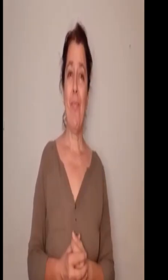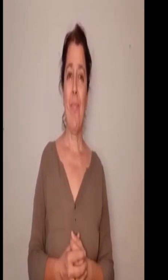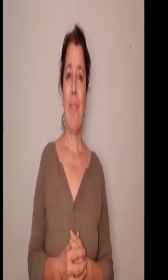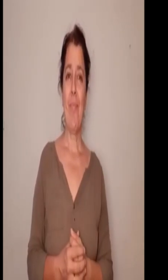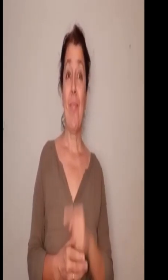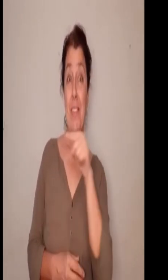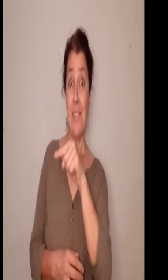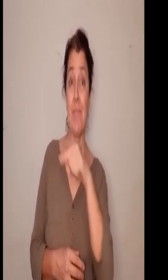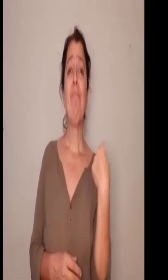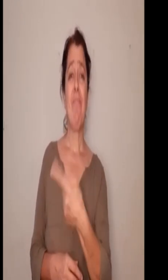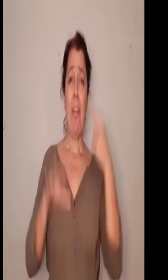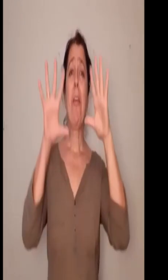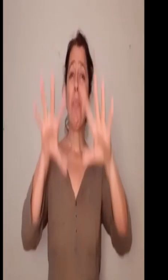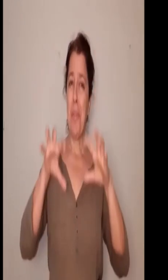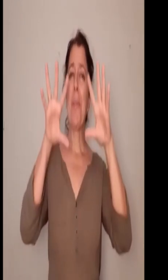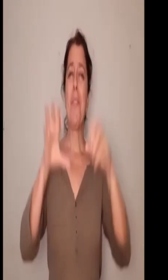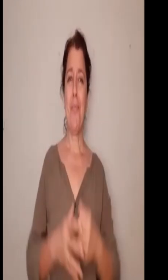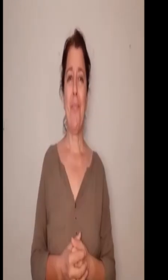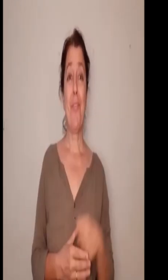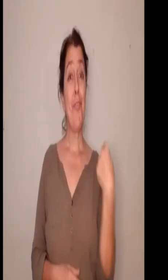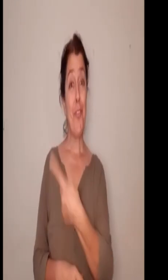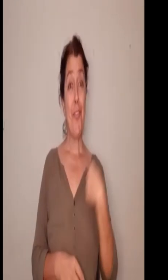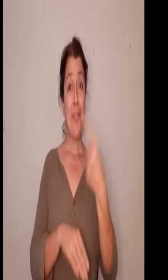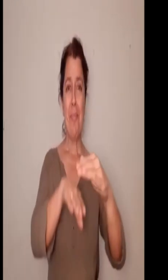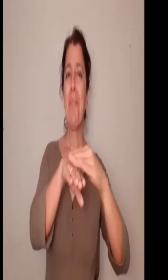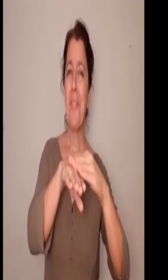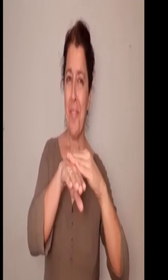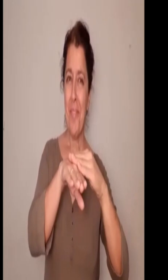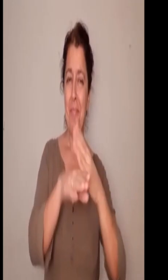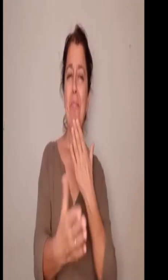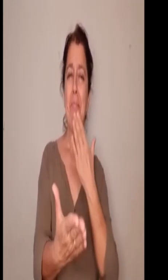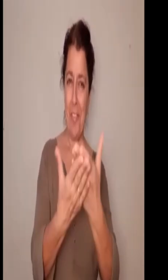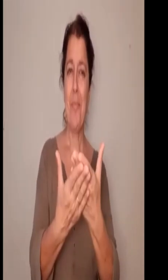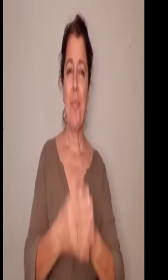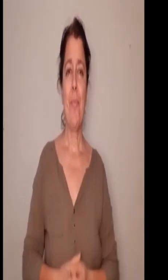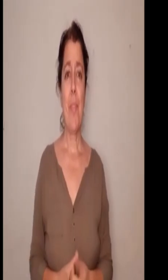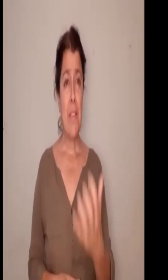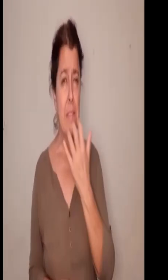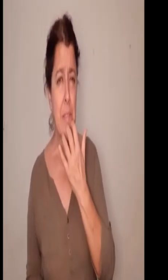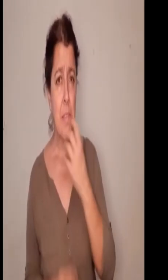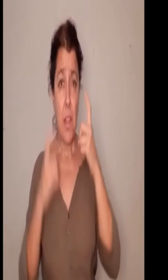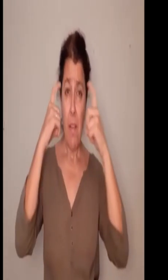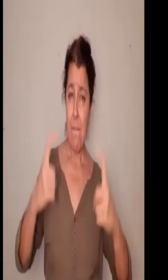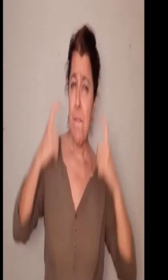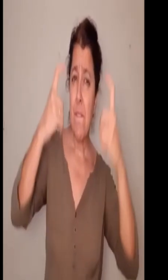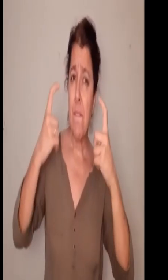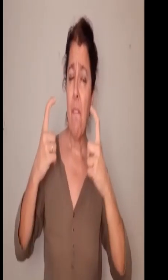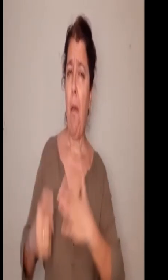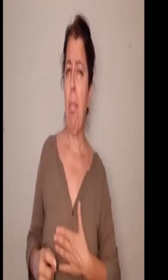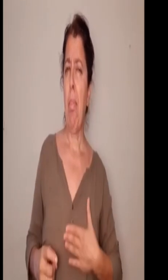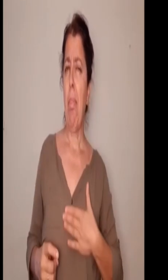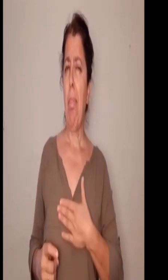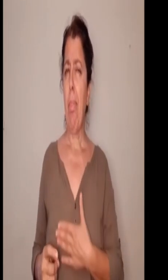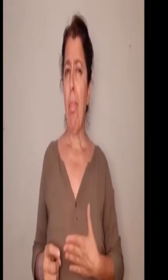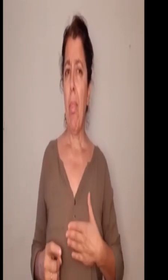¡Oh, oh, ¡Uh, oh, oh! El cielo alcanzará Y como humanos que somos cometemos